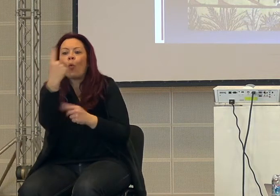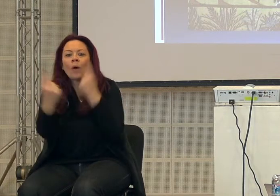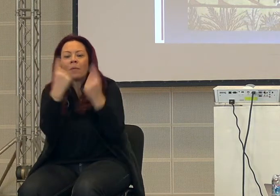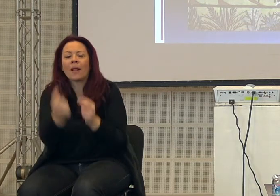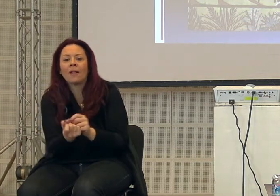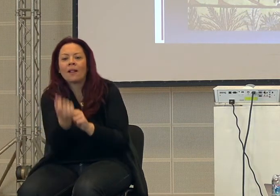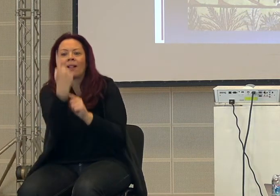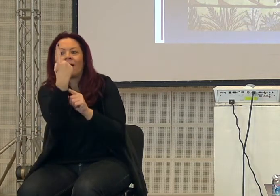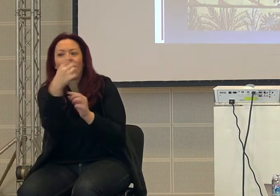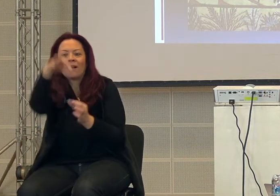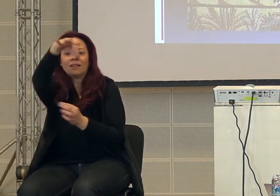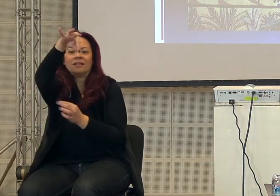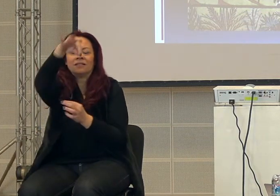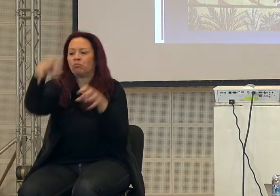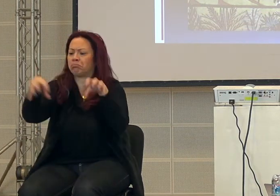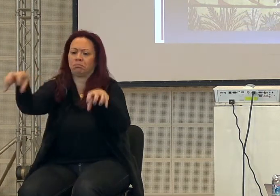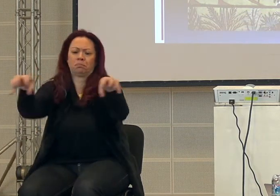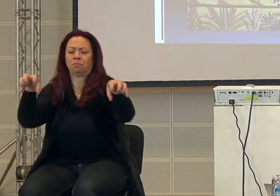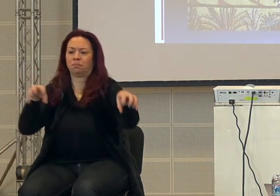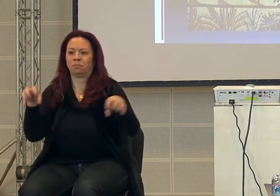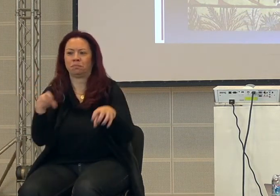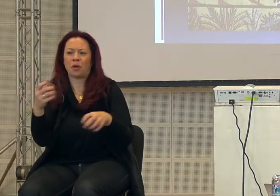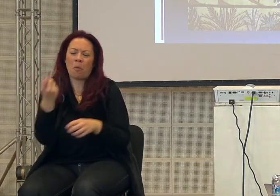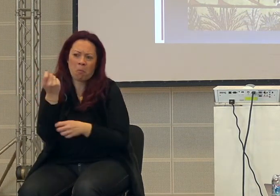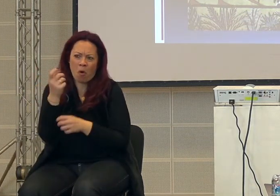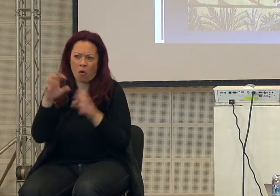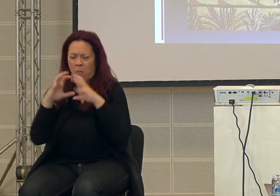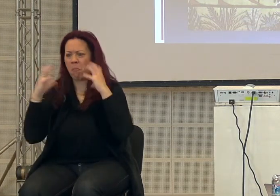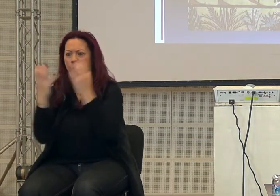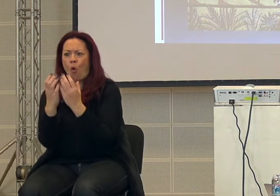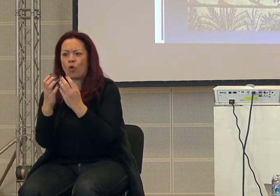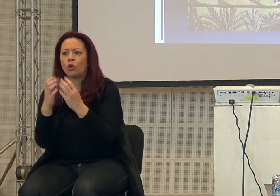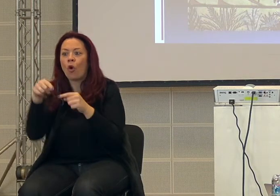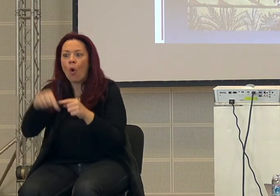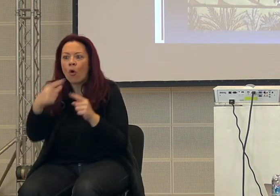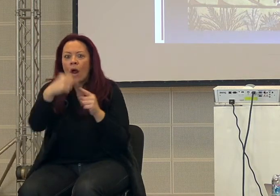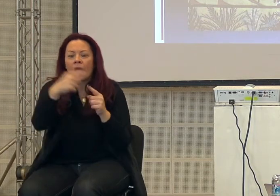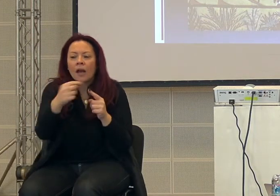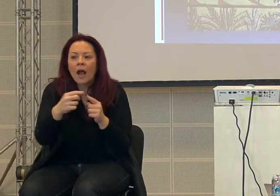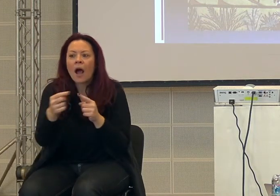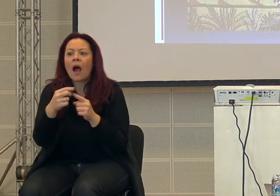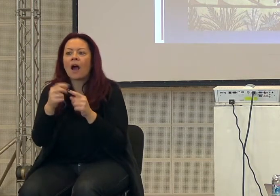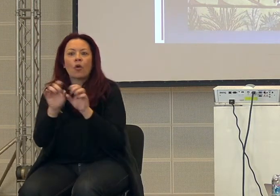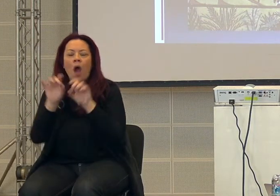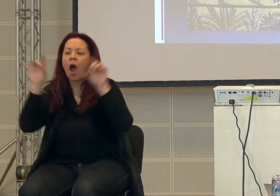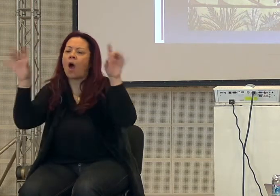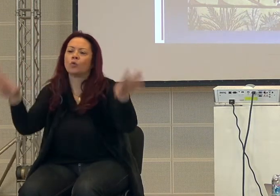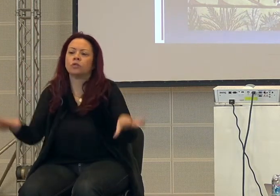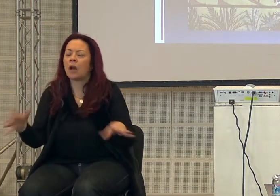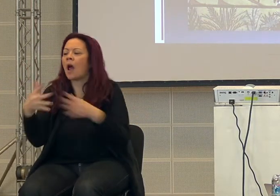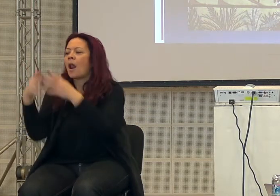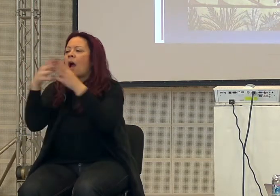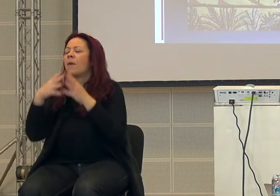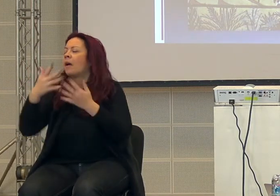selvatica in qualche cespuglio, in poche zone del pianeta, adesso il grano, se andate non so in Australia o in